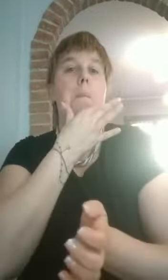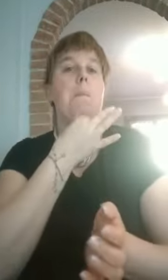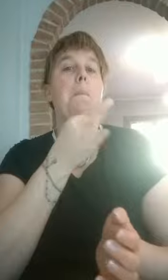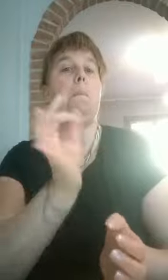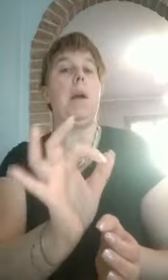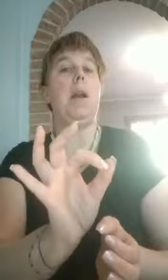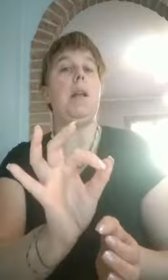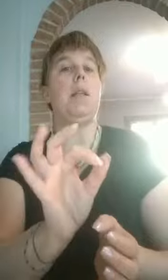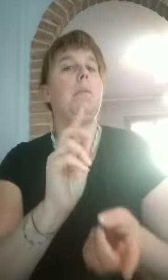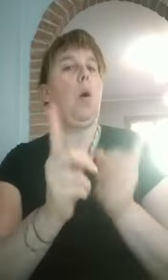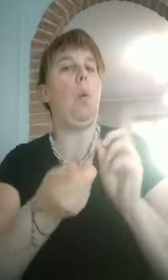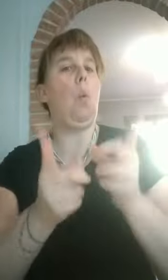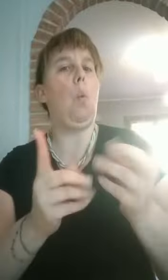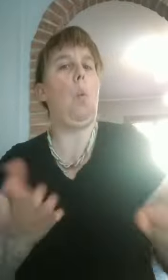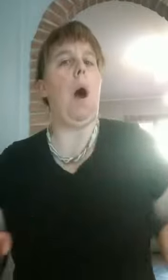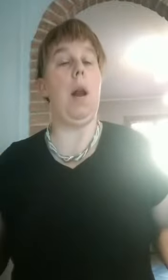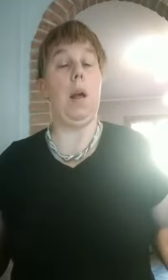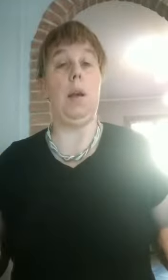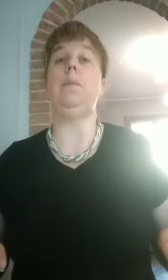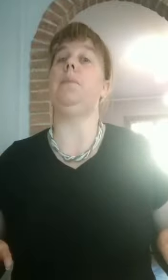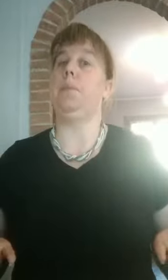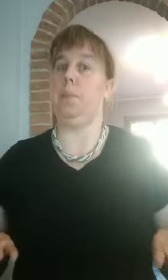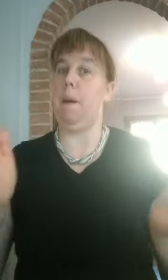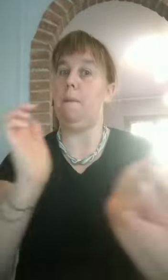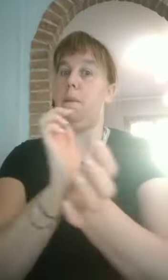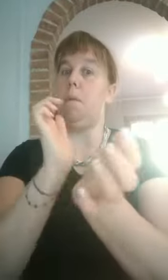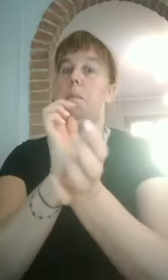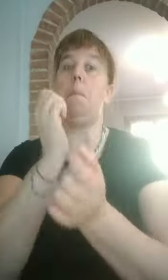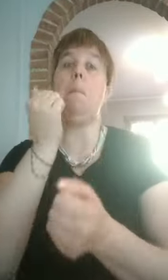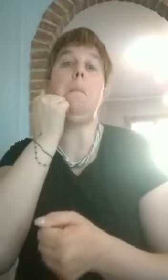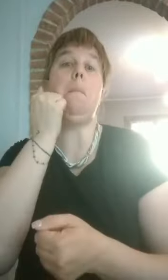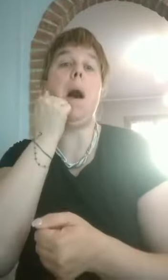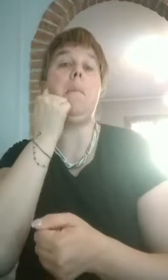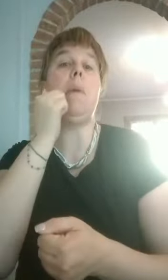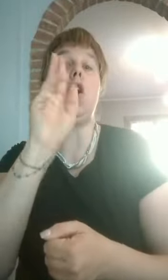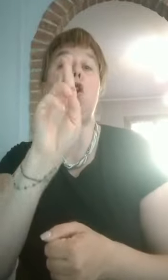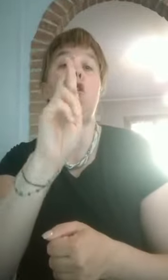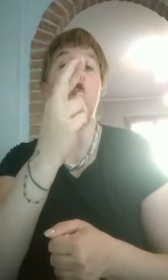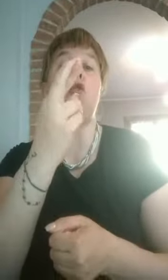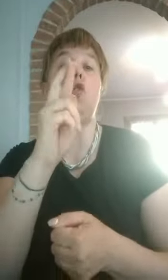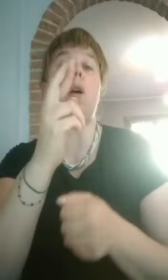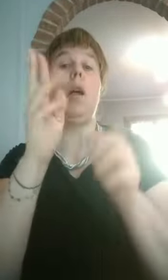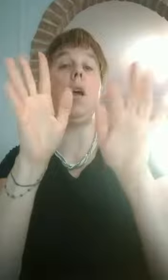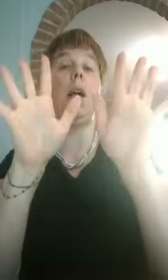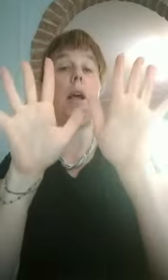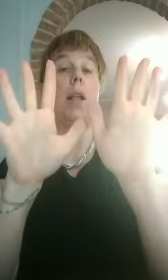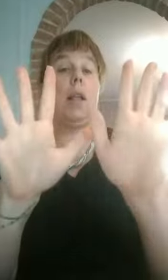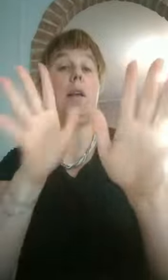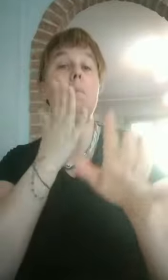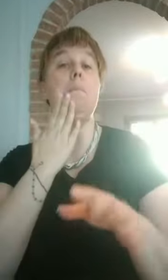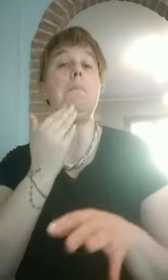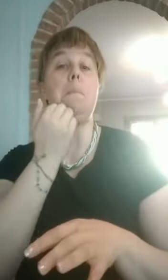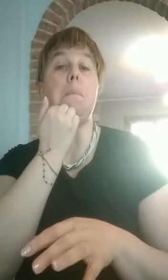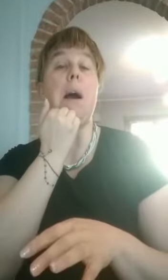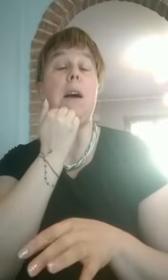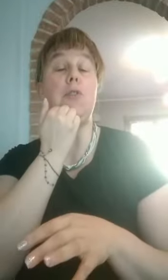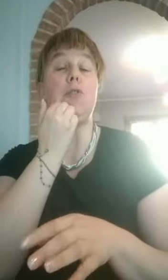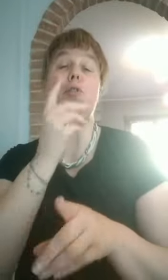della mamma, che sarà domenica 10 maggio. Festeggeremo tutte le mamme. E cosa